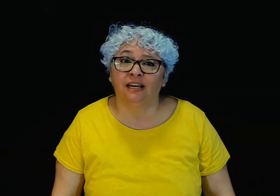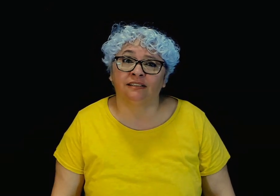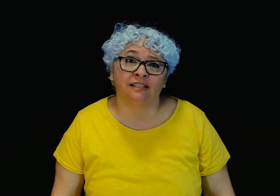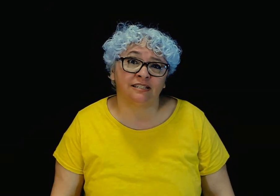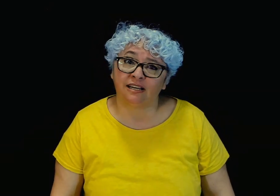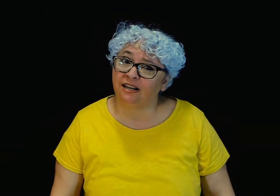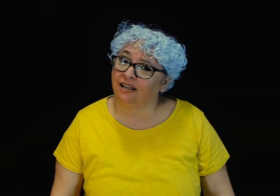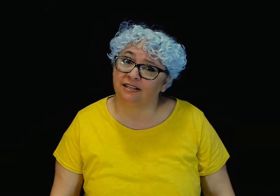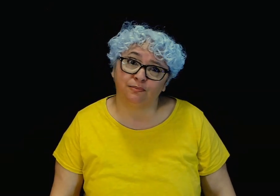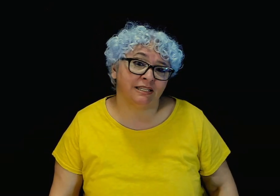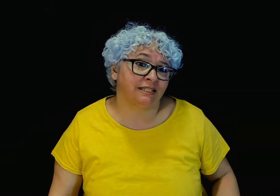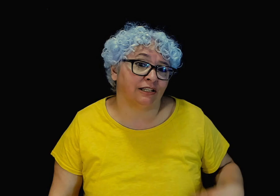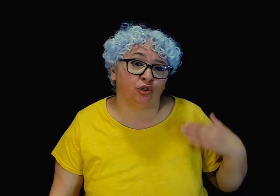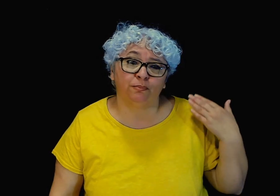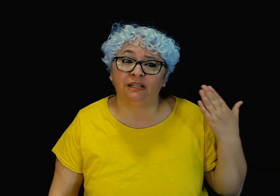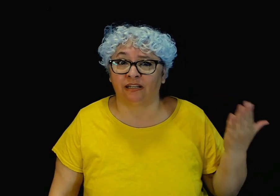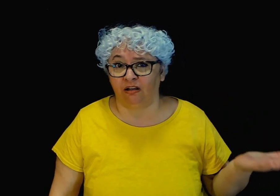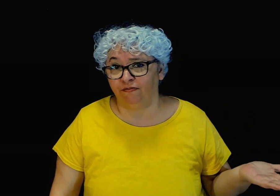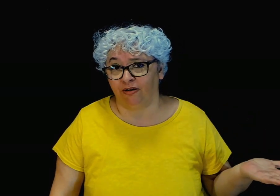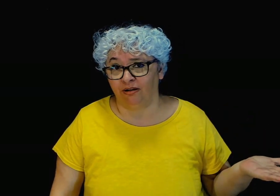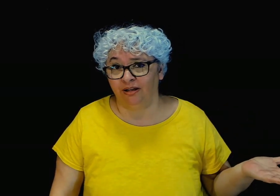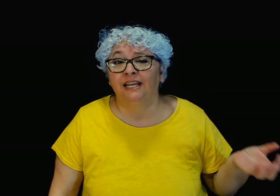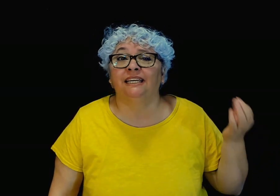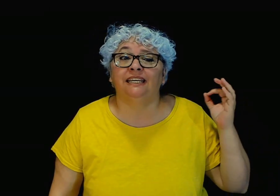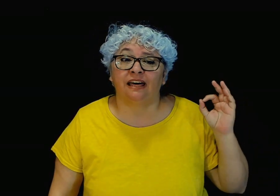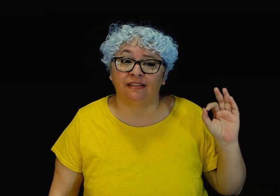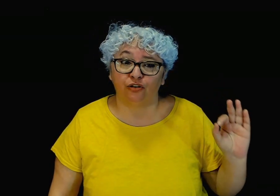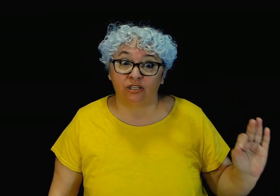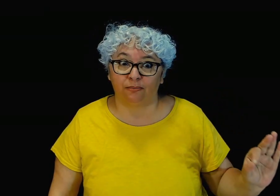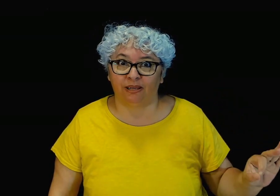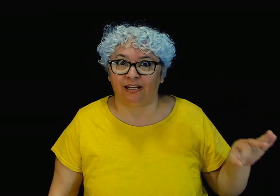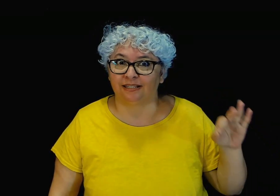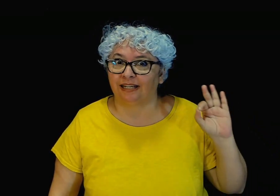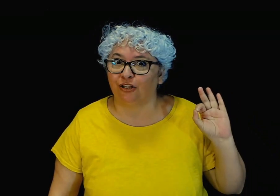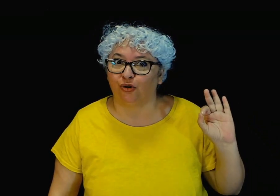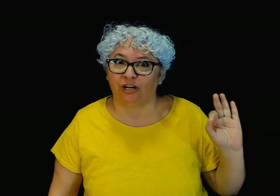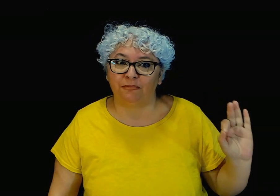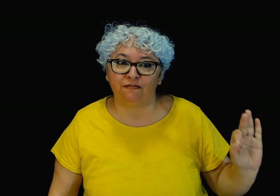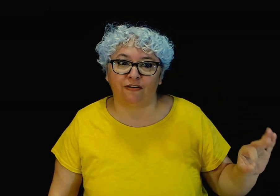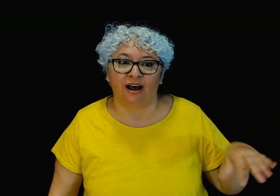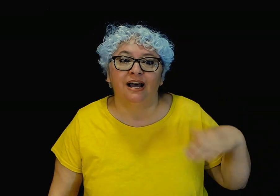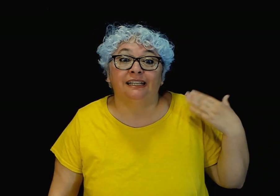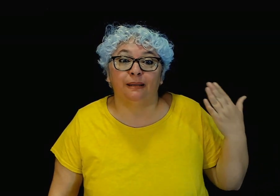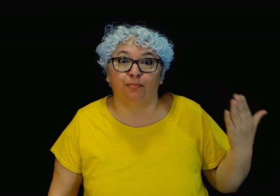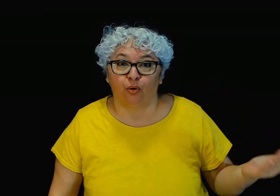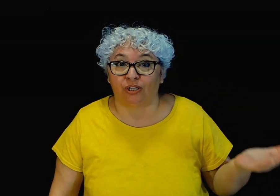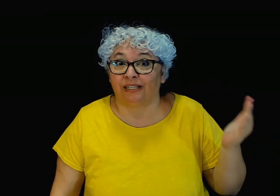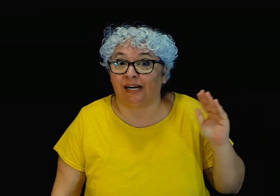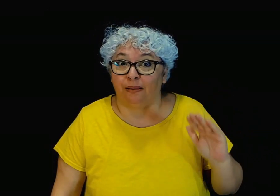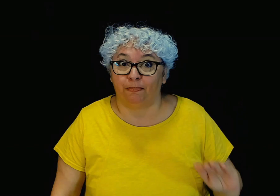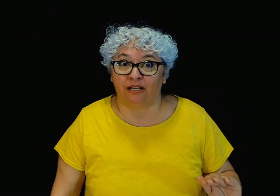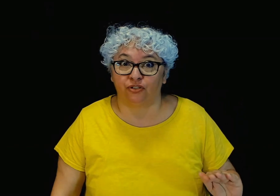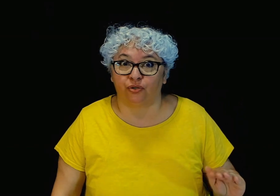tantas tareas me siento piltrafa y haz los deberes el do re mi fa deporte repaso